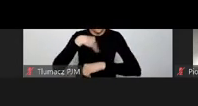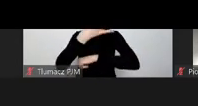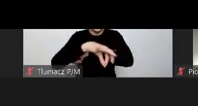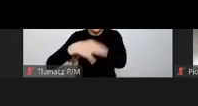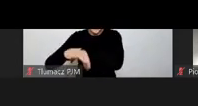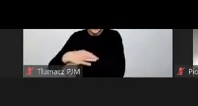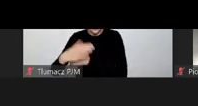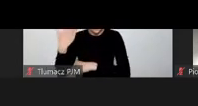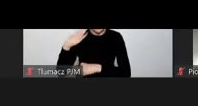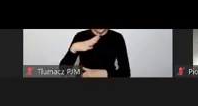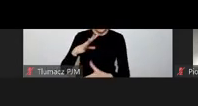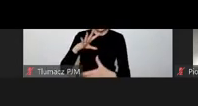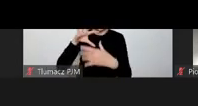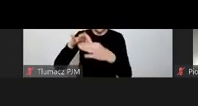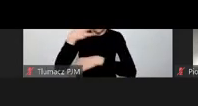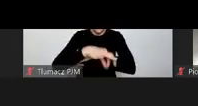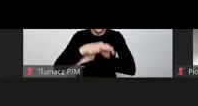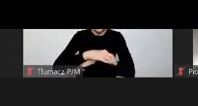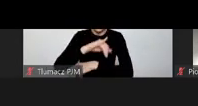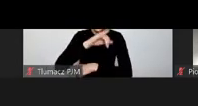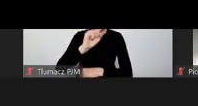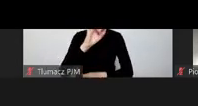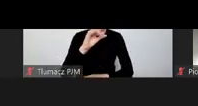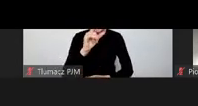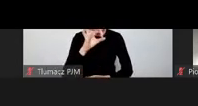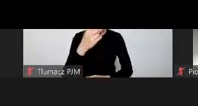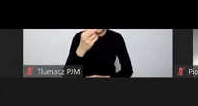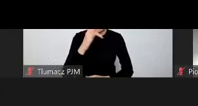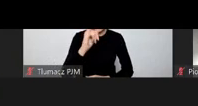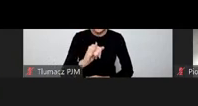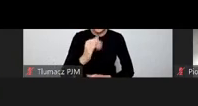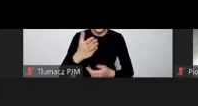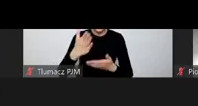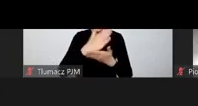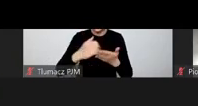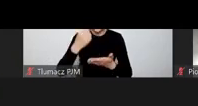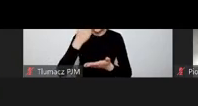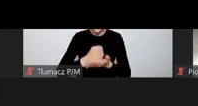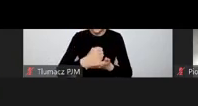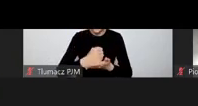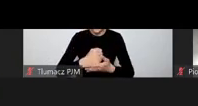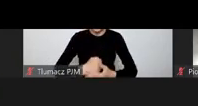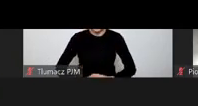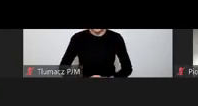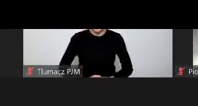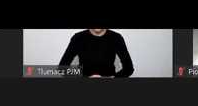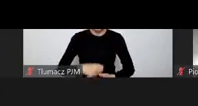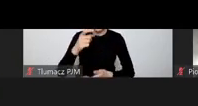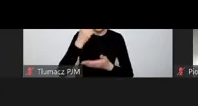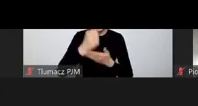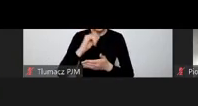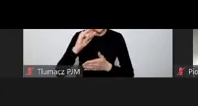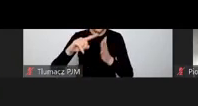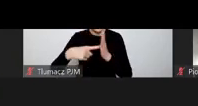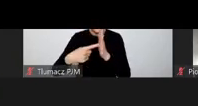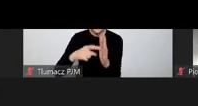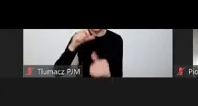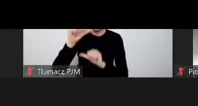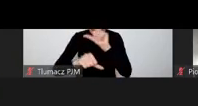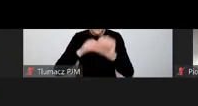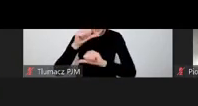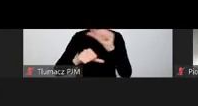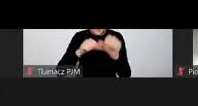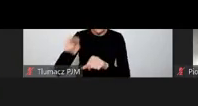Uniwersytetem Jagiellońskim, Wydziałem Prawa i Administracji. Przez wiele lat był także